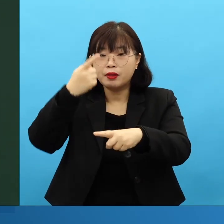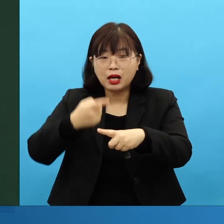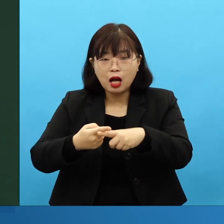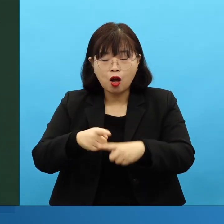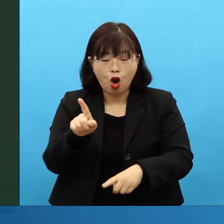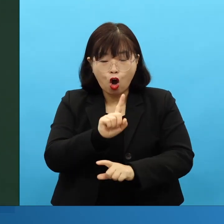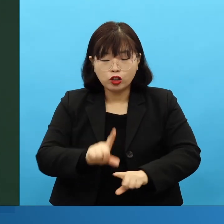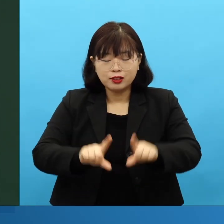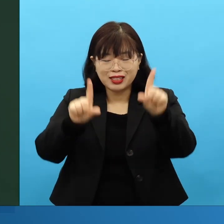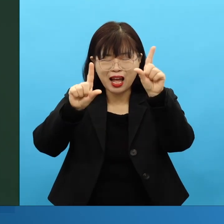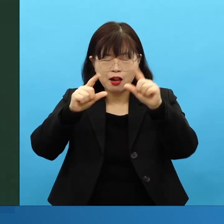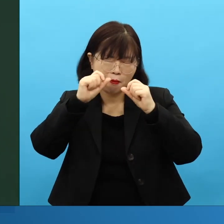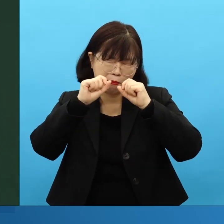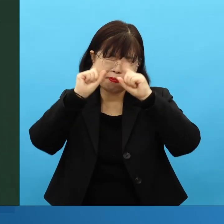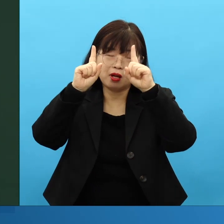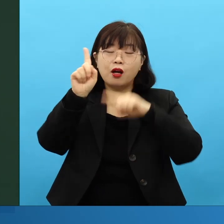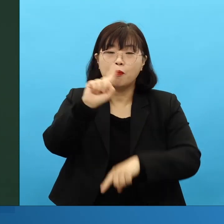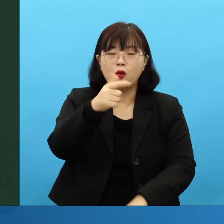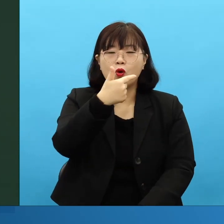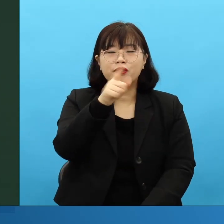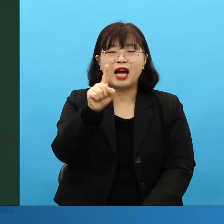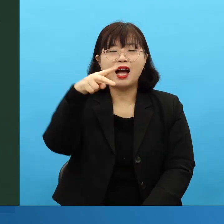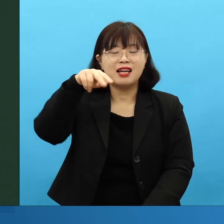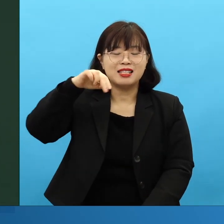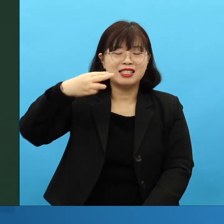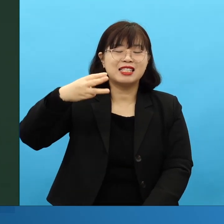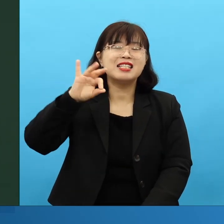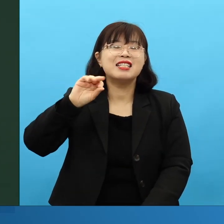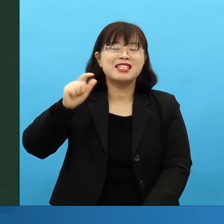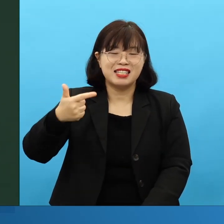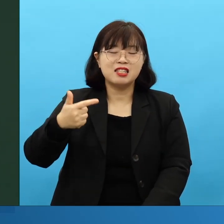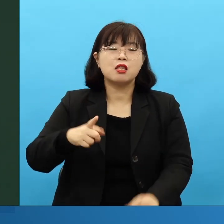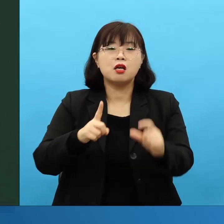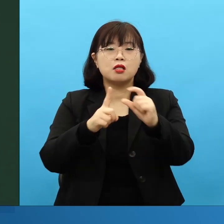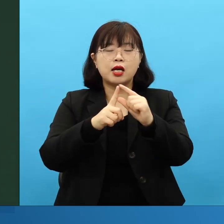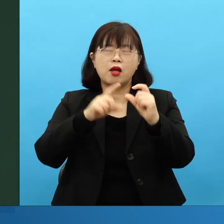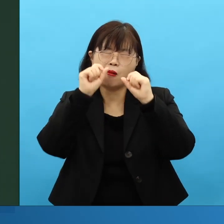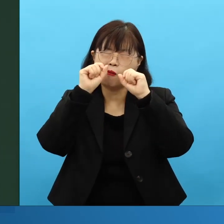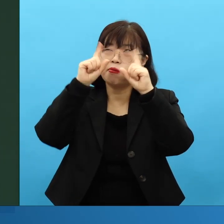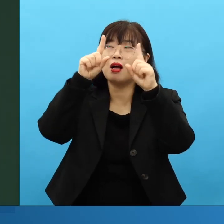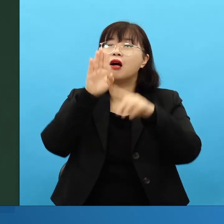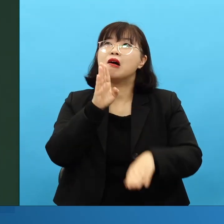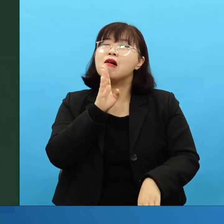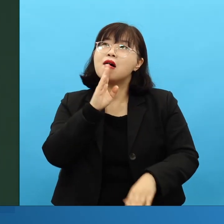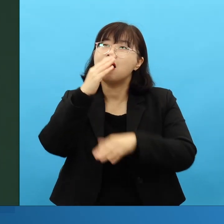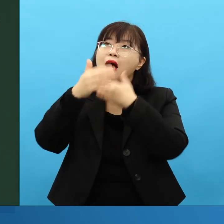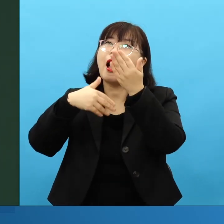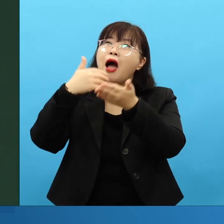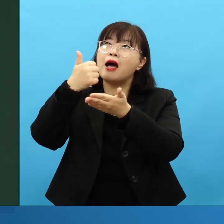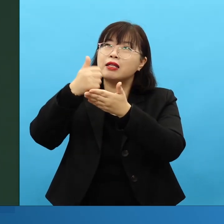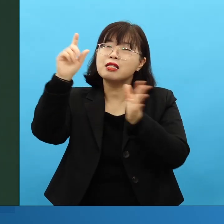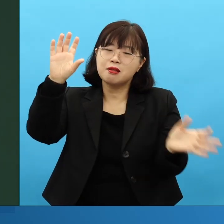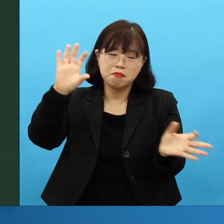이거 하나의 모든 시대를 바꾼 겁니다. 여기서 난 인물이 사무엘입니다.